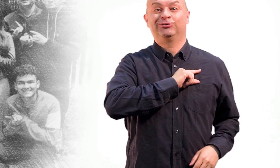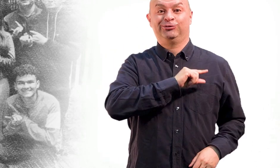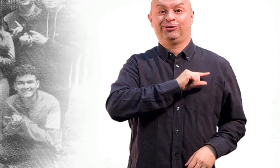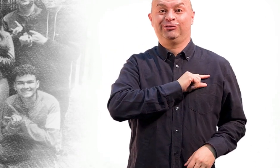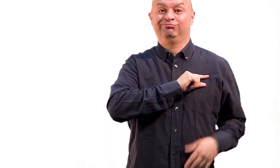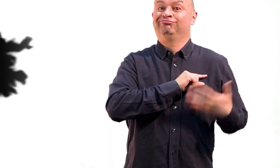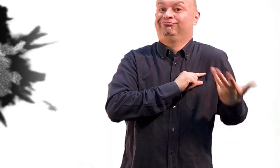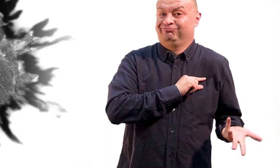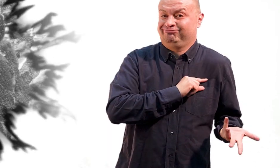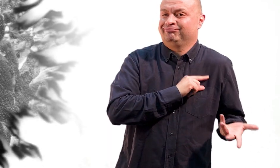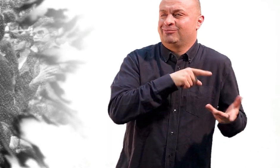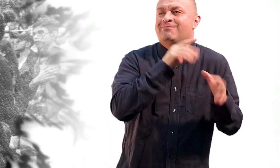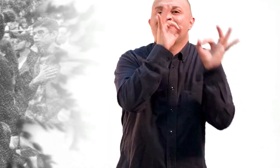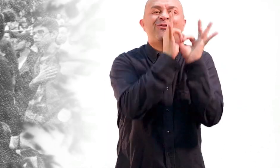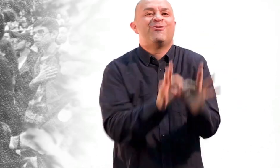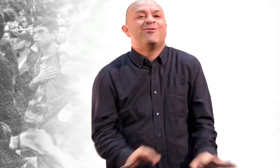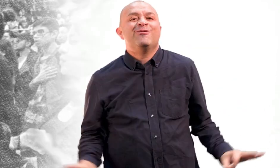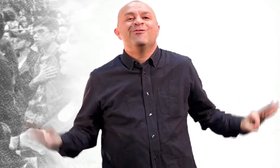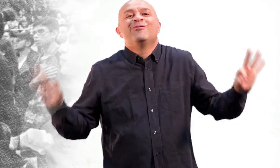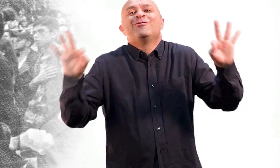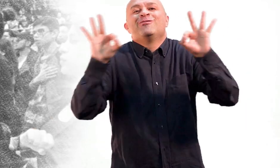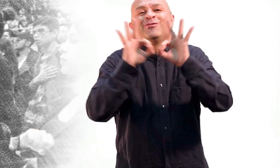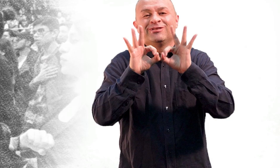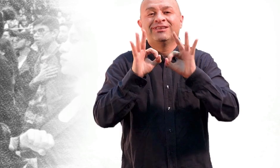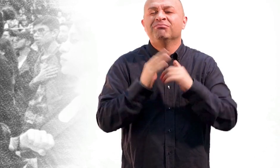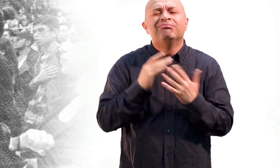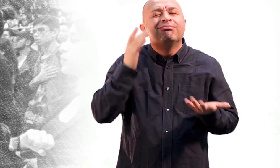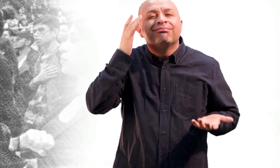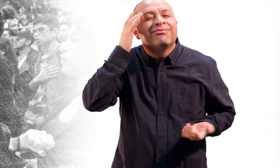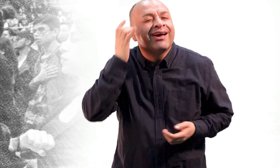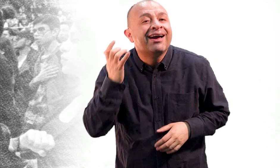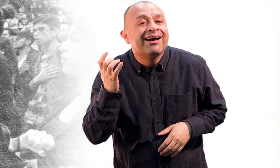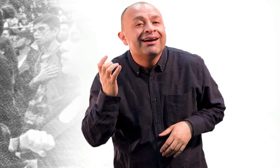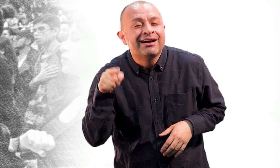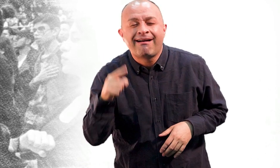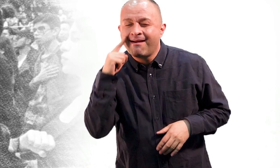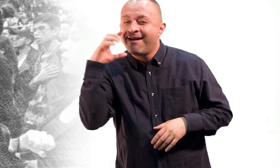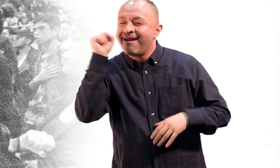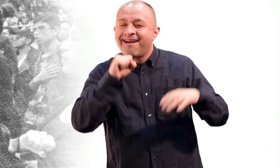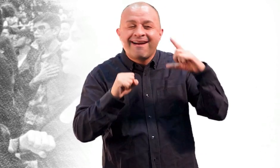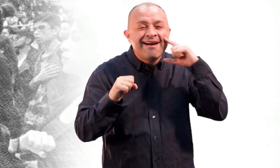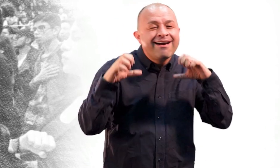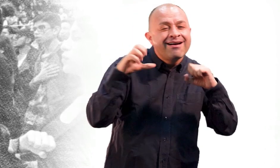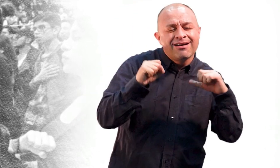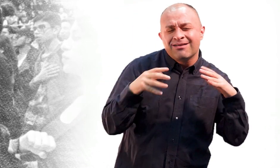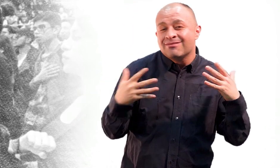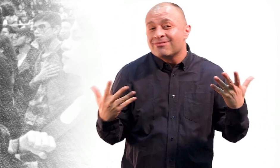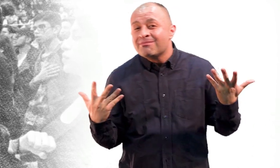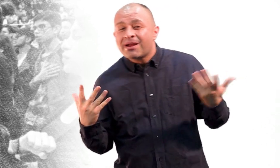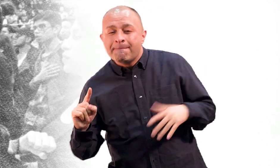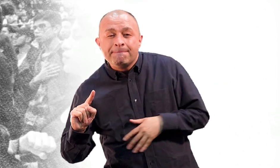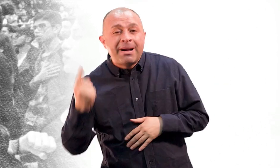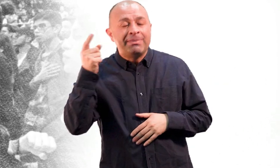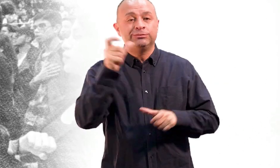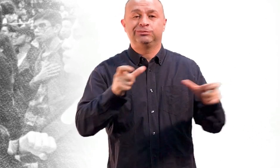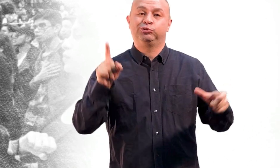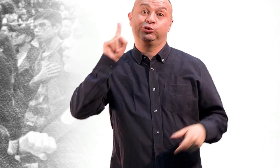época en Francia, es supremamente importante porque aquí realmente empezamos a ver cómo se forman los